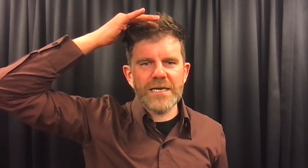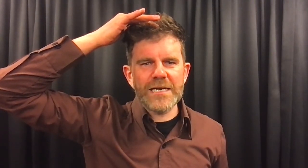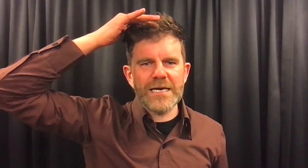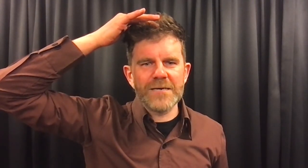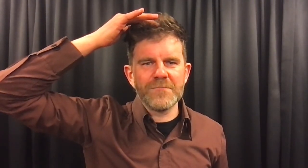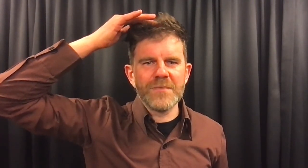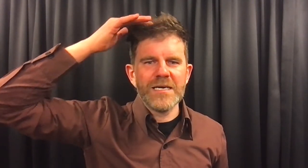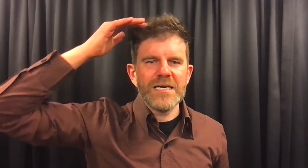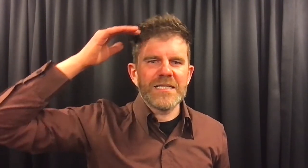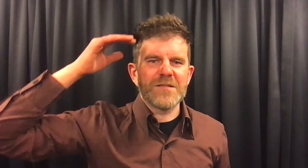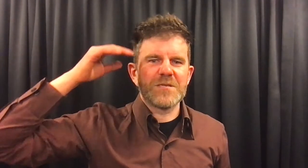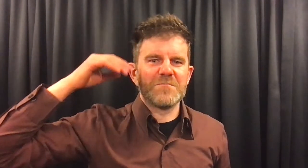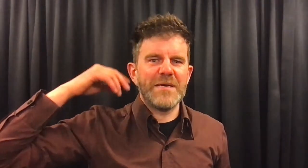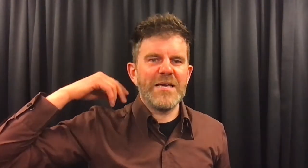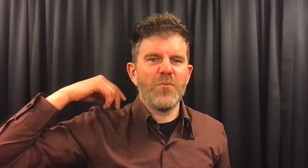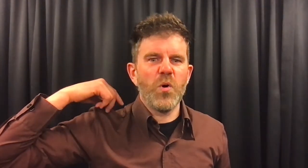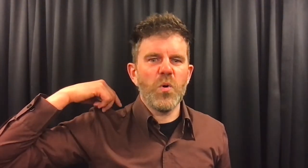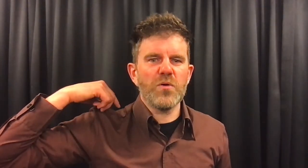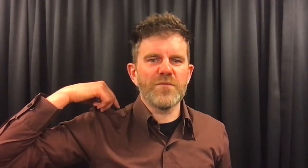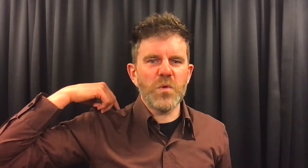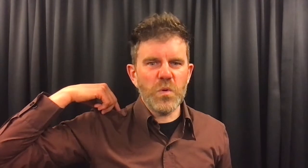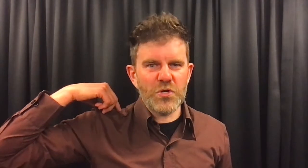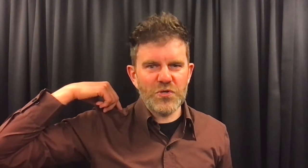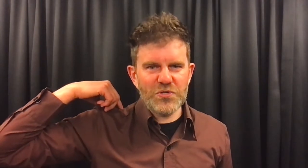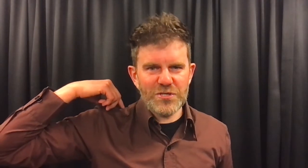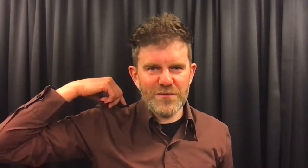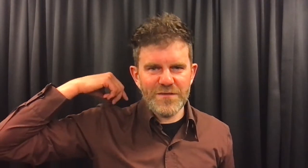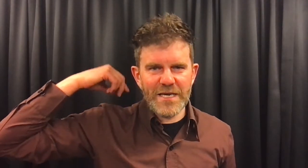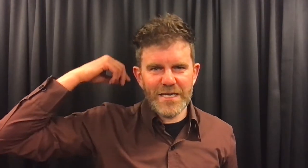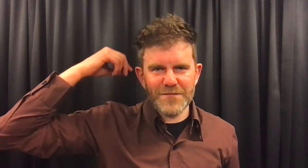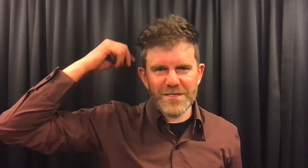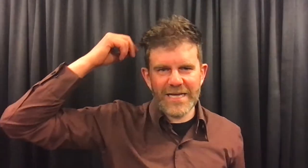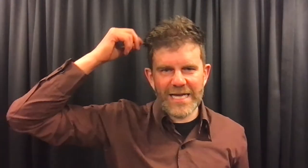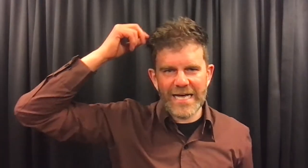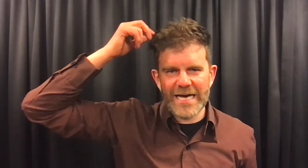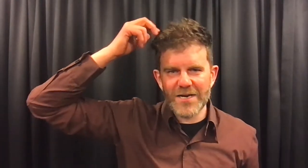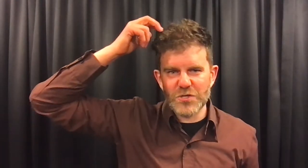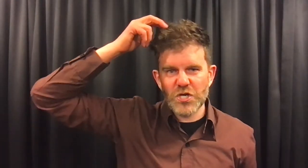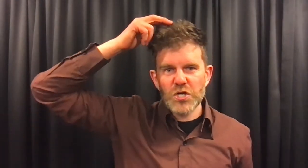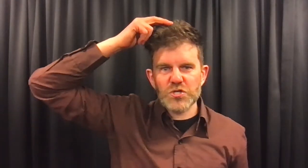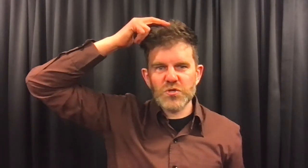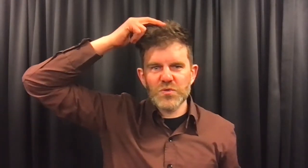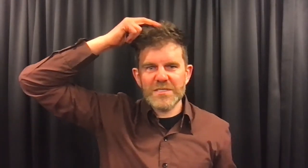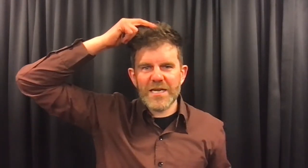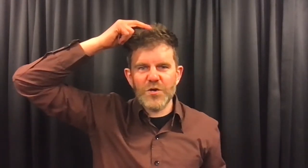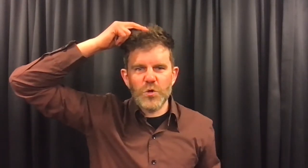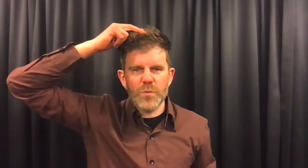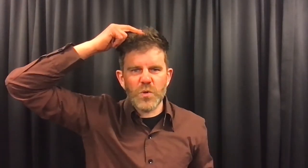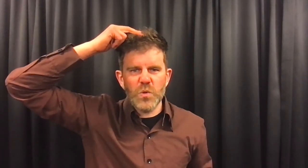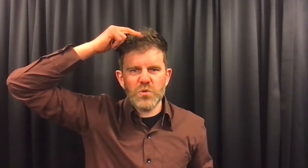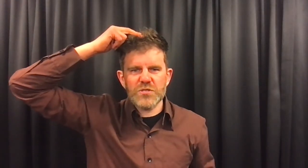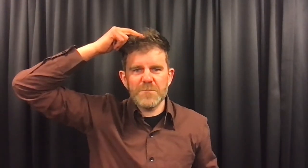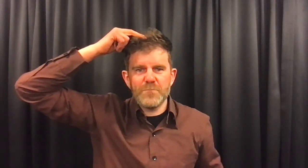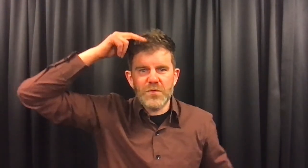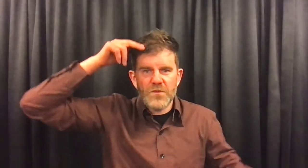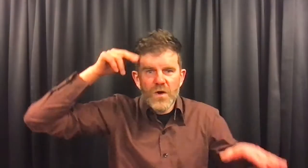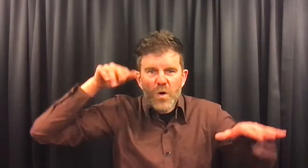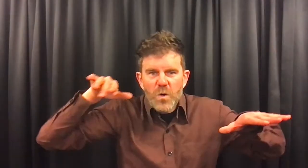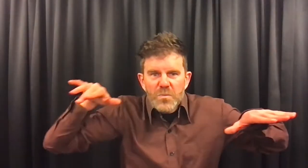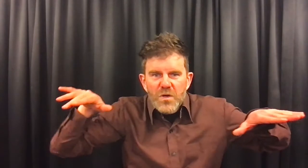naam. Dat was mee omhoog gevlogen tussen de veren van de arend. Stond daar nu op het hoogste punt. Op de